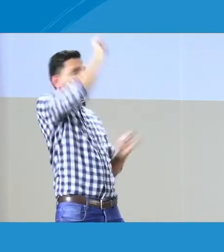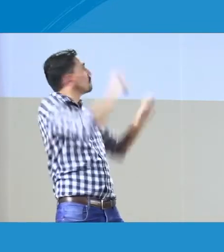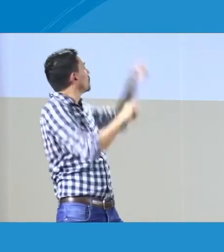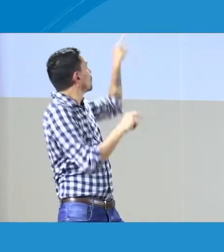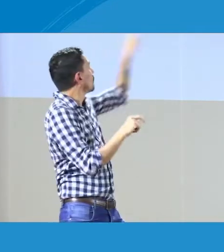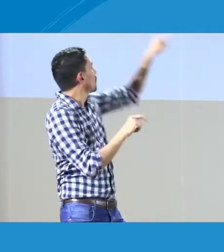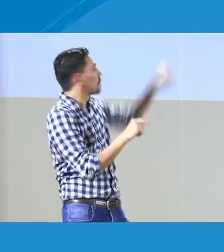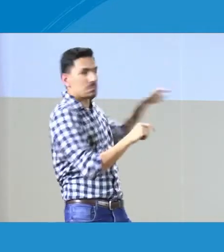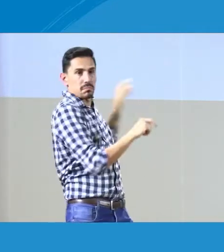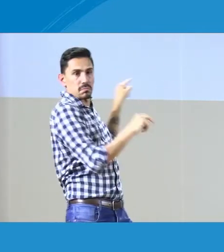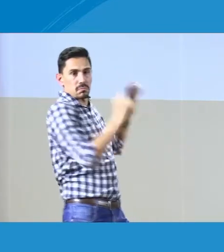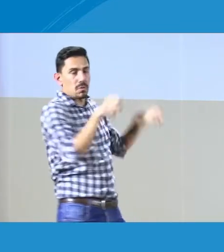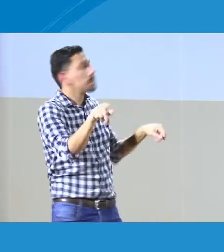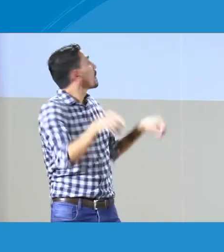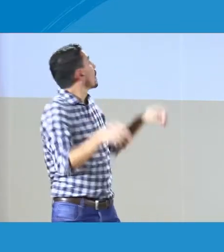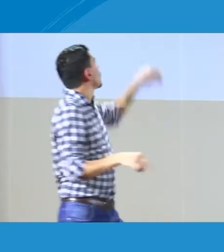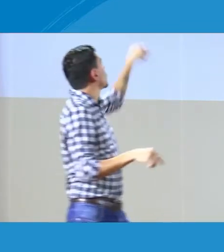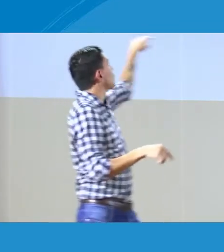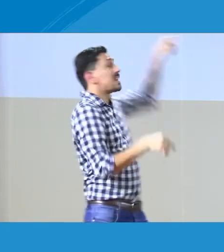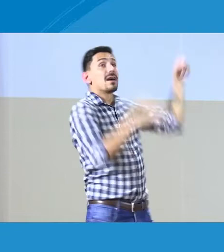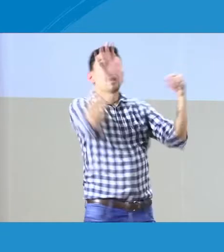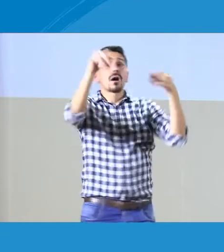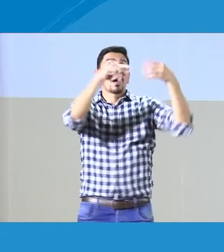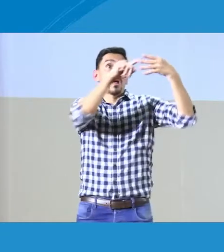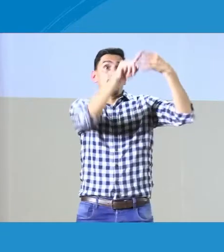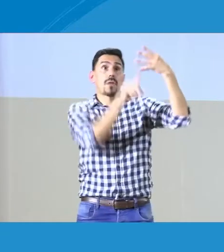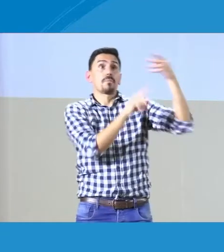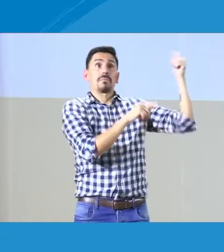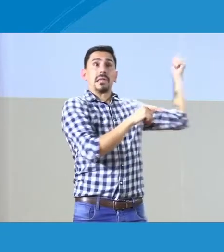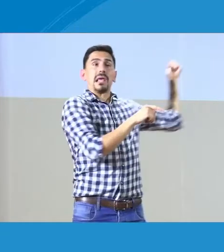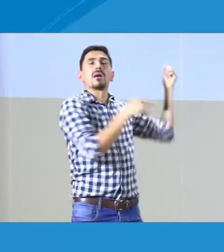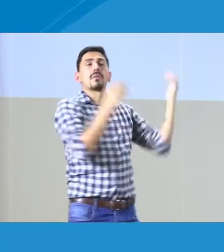Podemos ampliar de pronto un poco la diapositiva, no sé si sea posible.